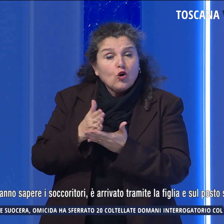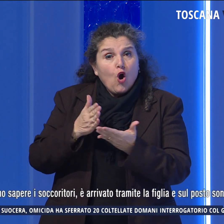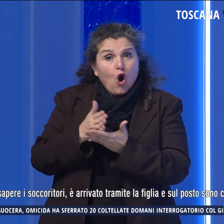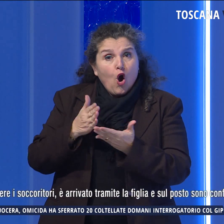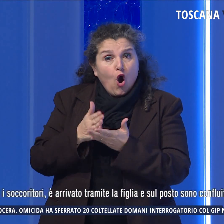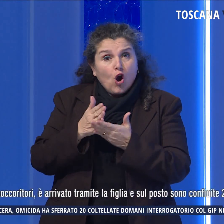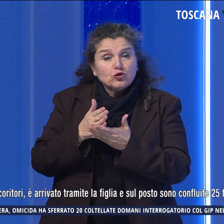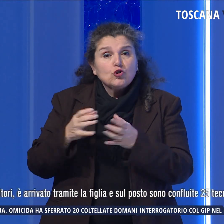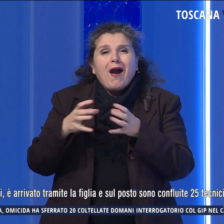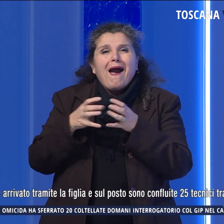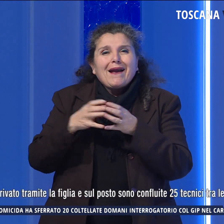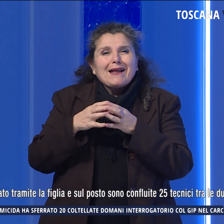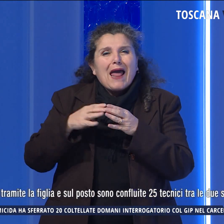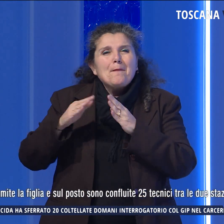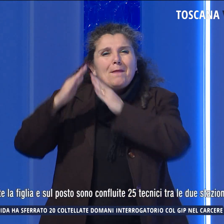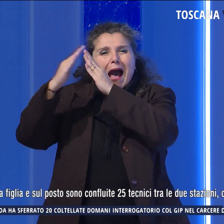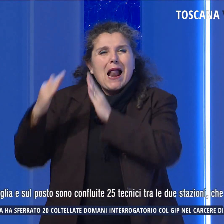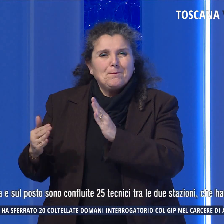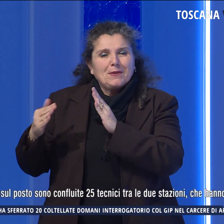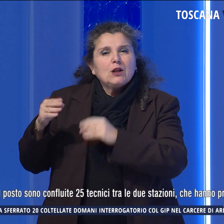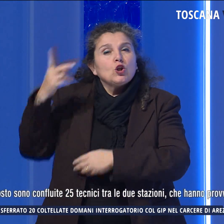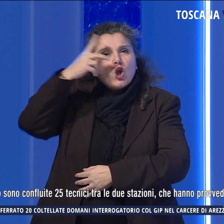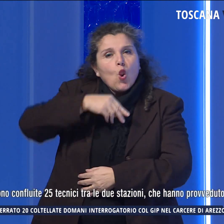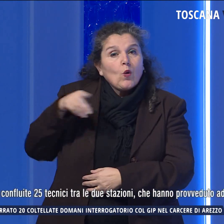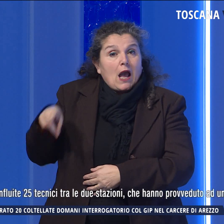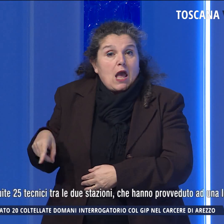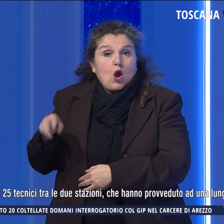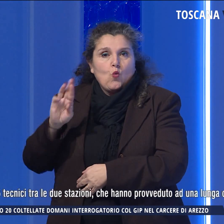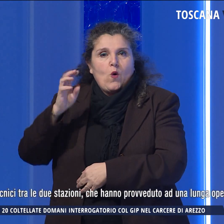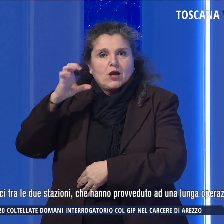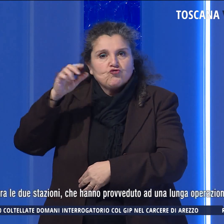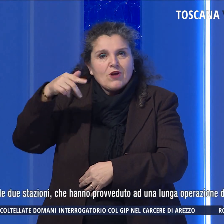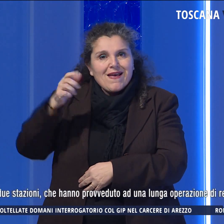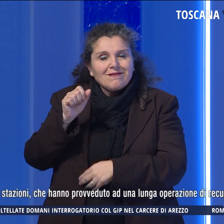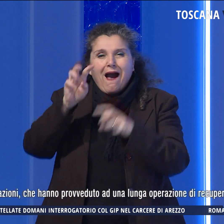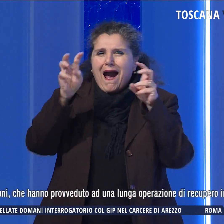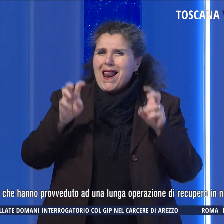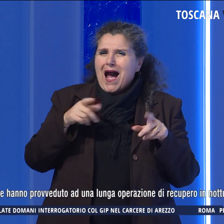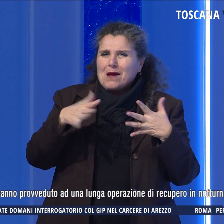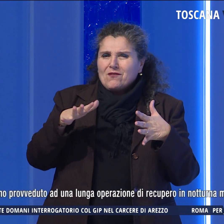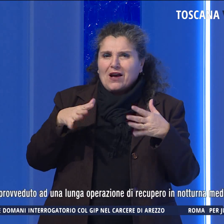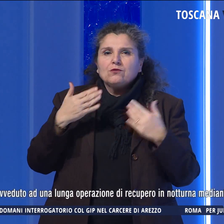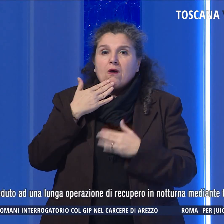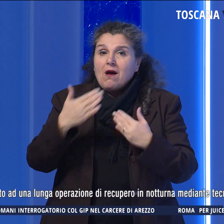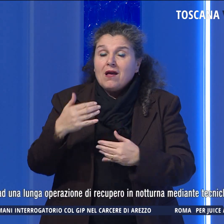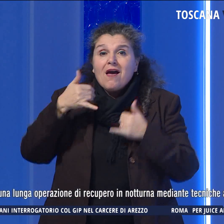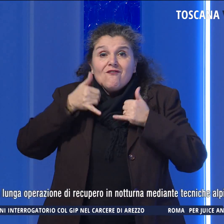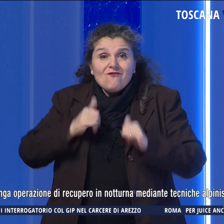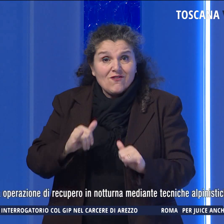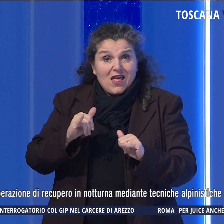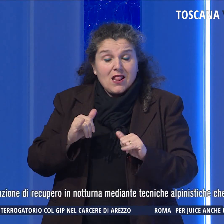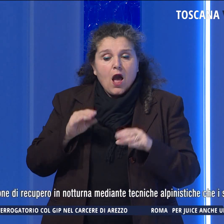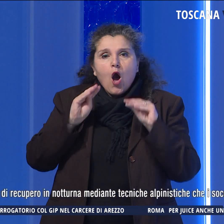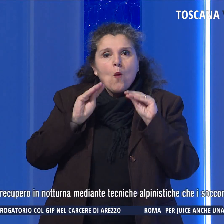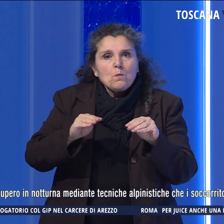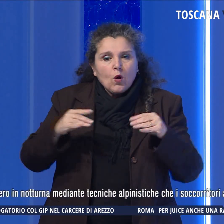Club Alpino Italiano di Lucca e Querceta, l'allarme è scattato tramite la figlia e sul posto